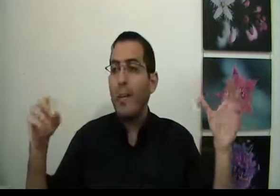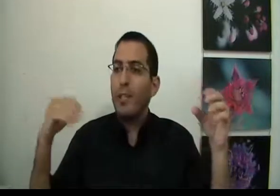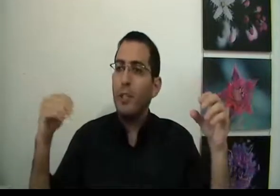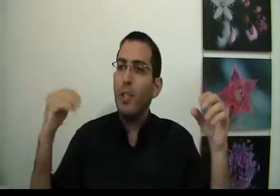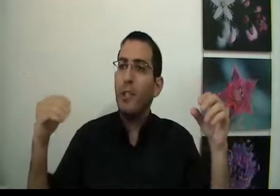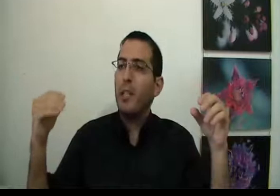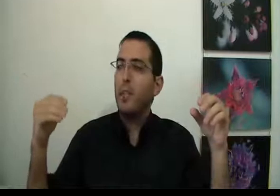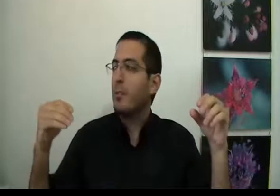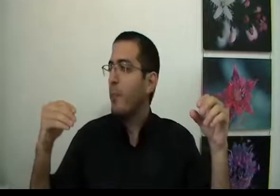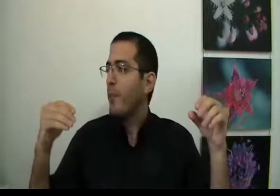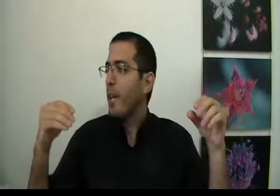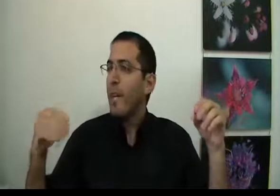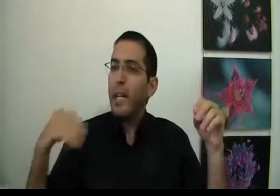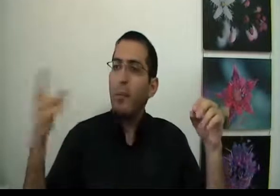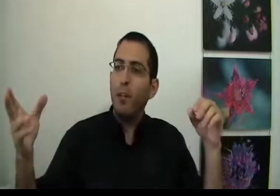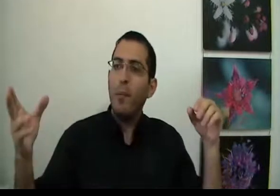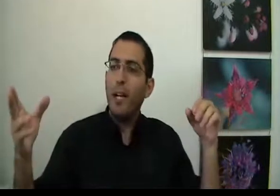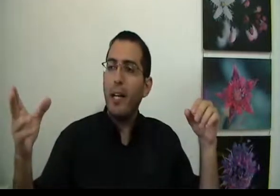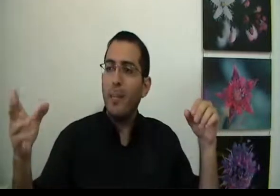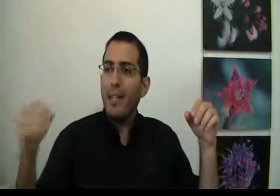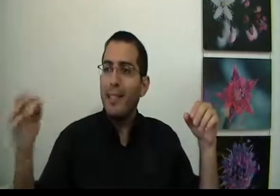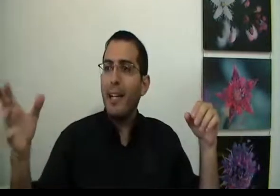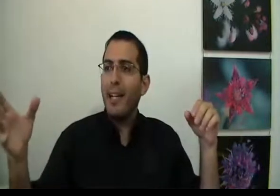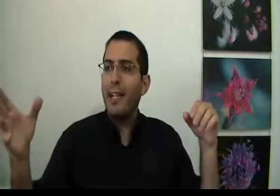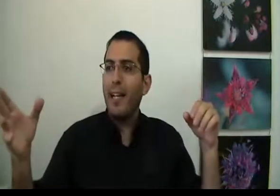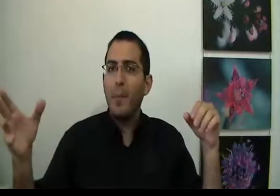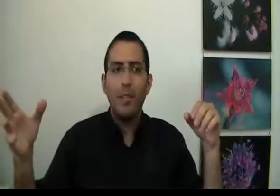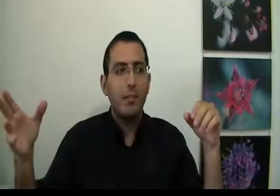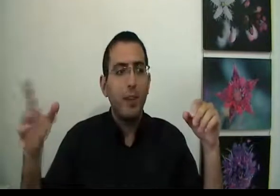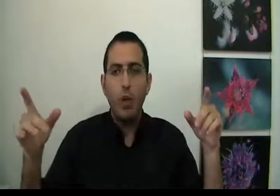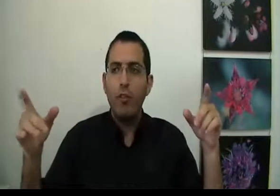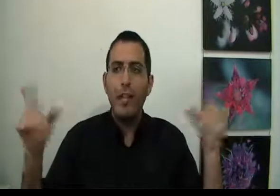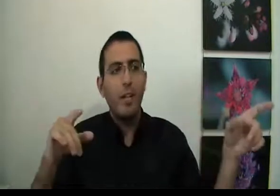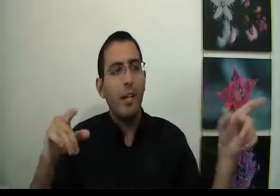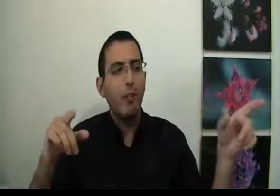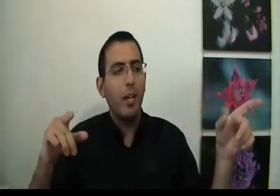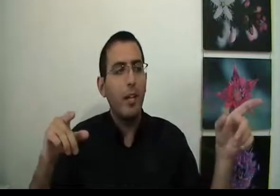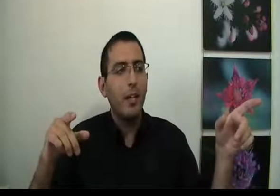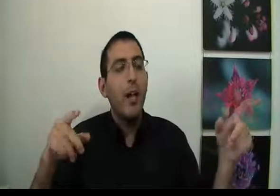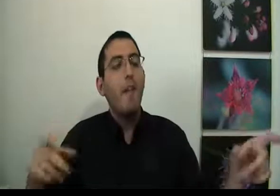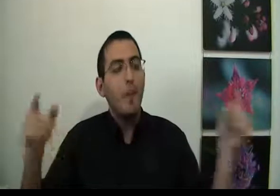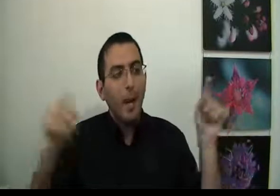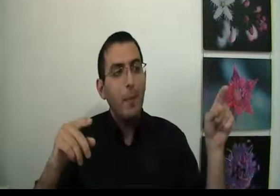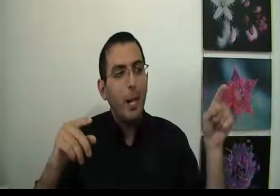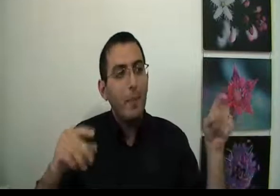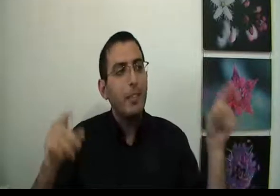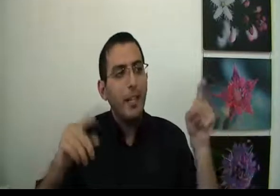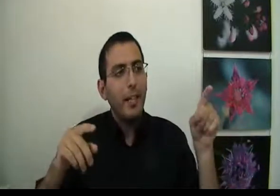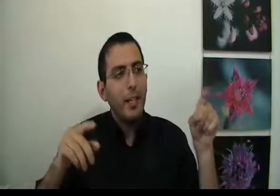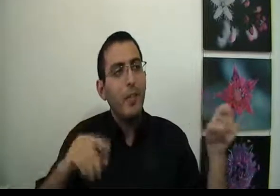בן אדם צריך להיות אמיתי עם עצמו אם טוב לי בחיים אני צריך להגיד את האמת ולא לשקר ולהגיד שראה לי ואם ראה לי בחיים אני צריך להגיד את האמת